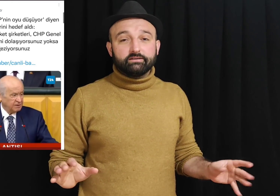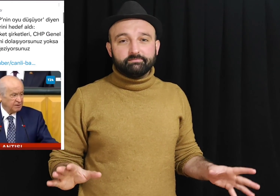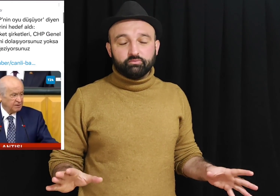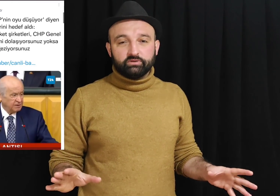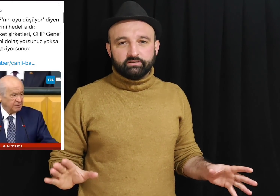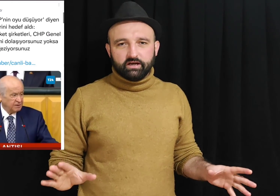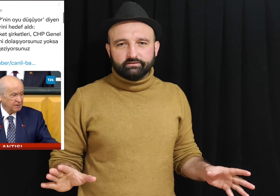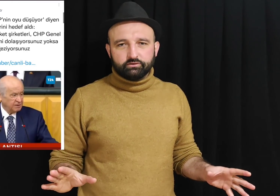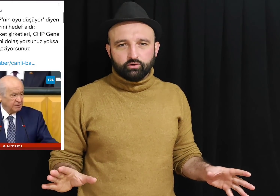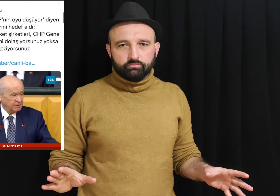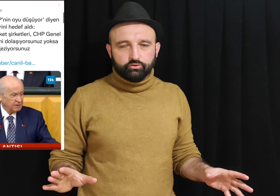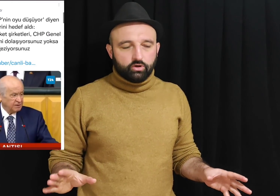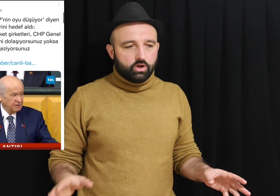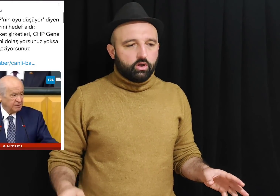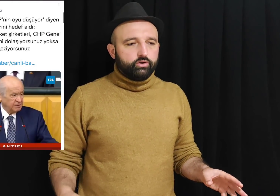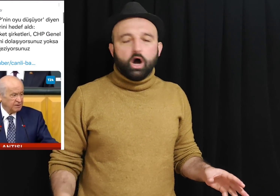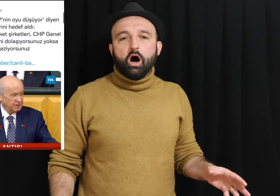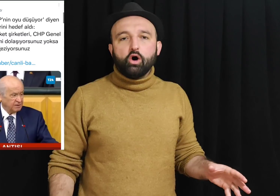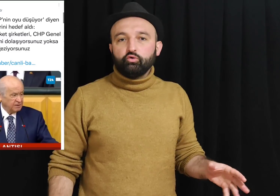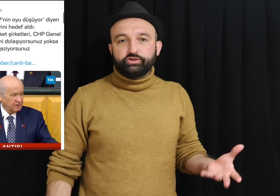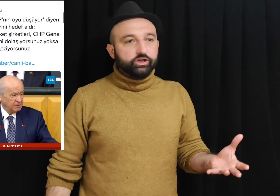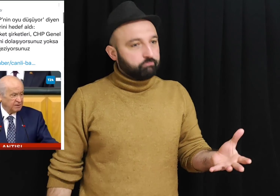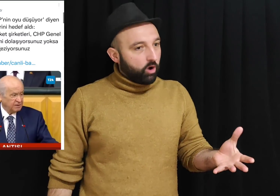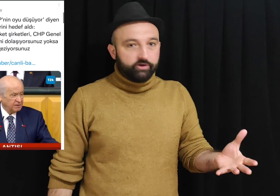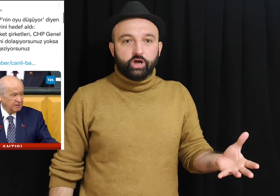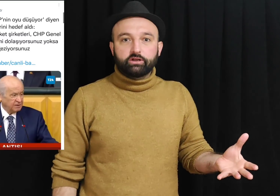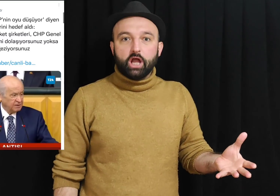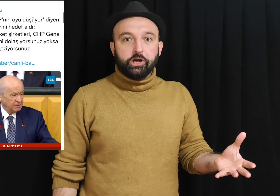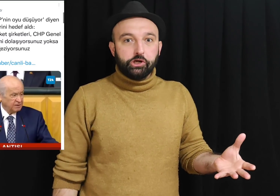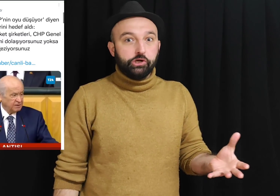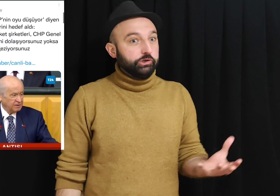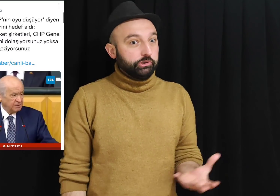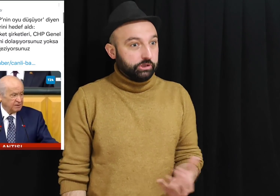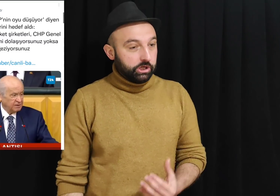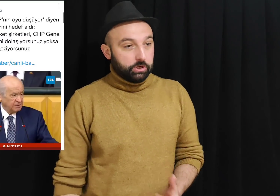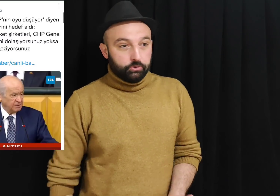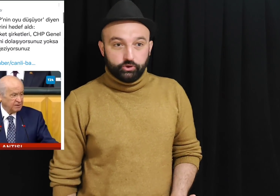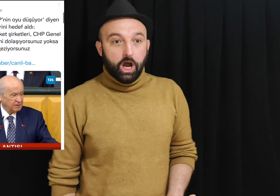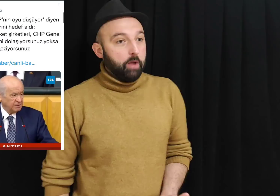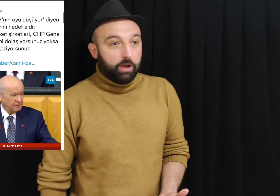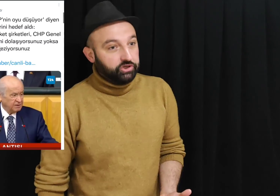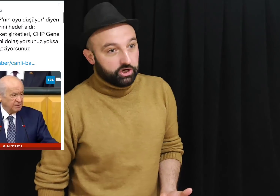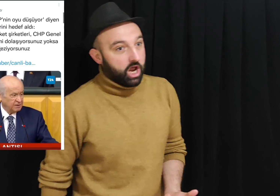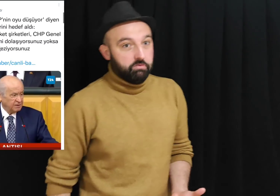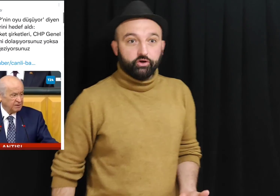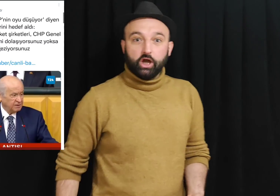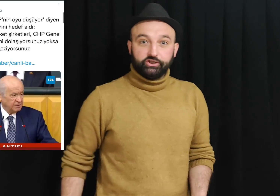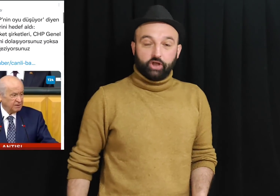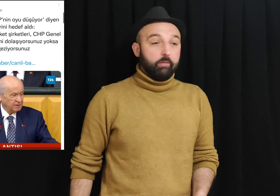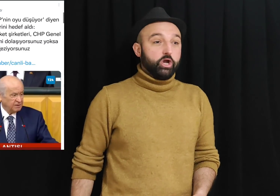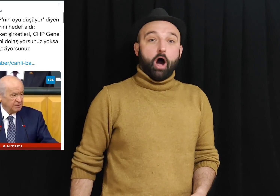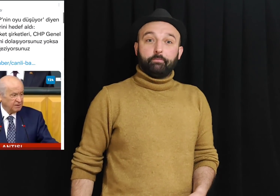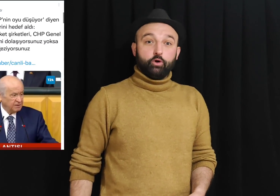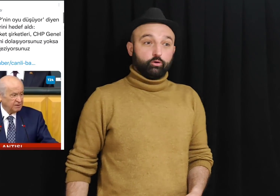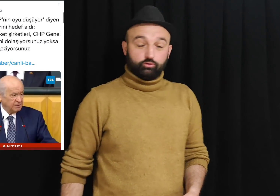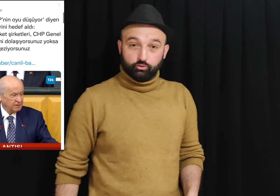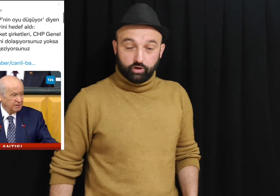artık bundan rahatsız olmuş. Yahu siz bu anketleri CHP Genel Merkezi'nde mi yapıyorsunuz